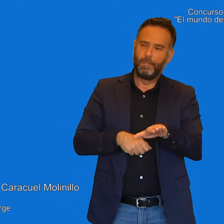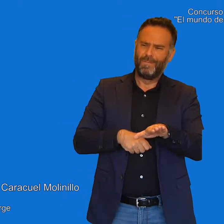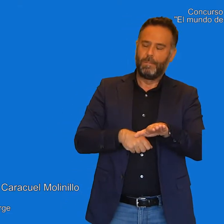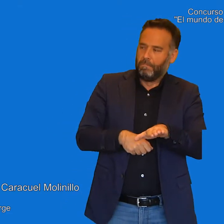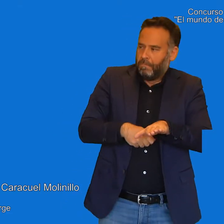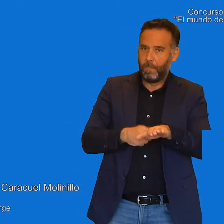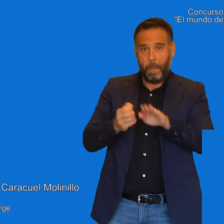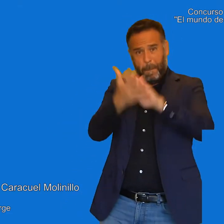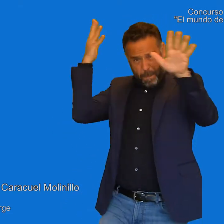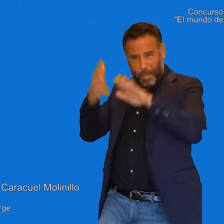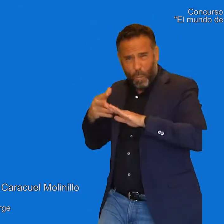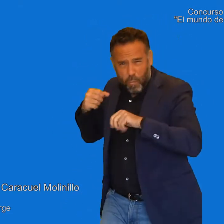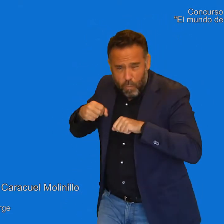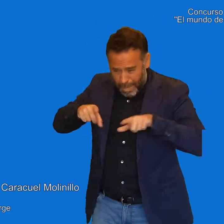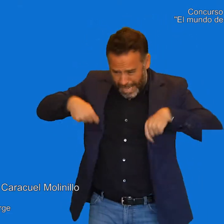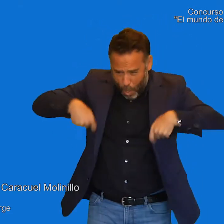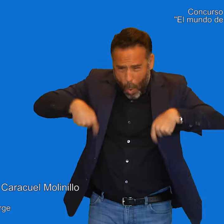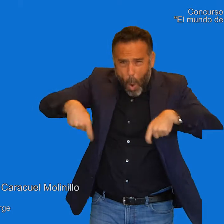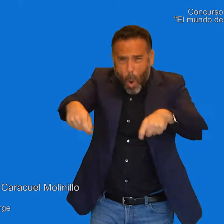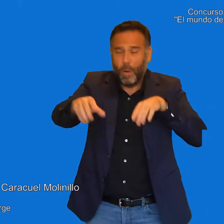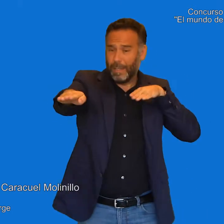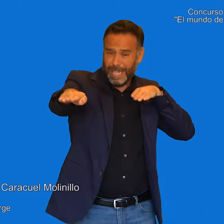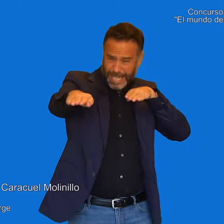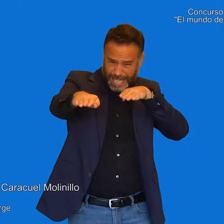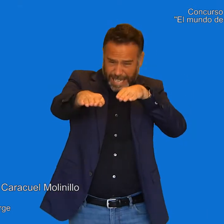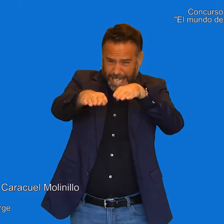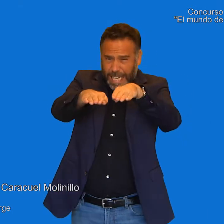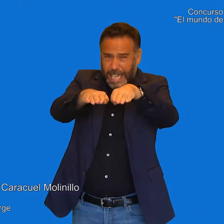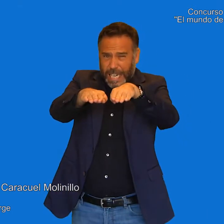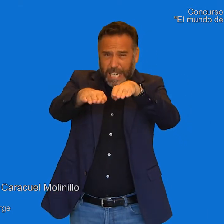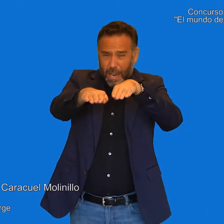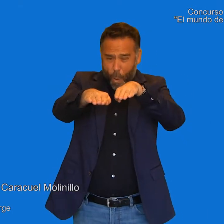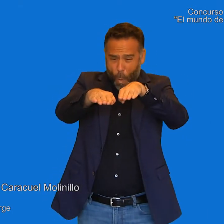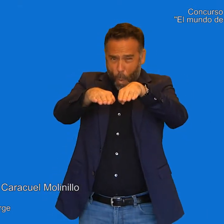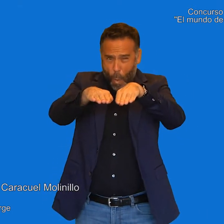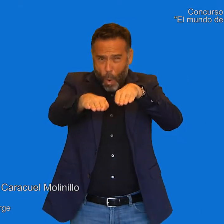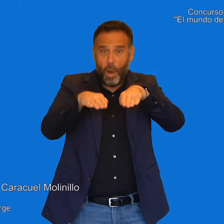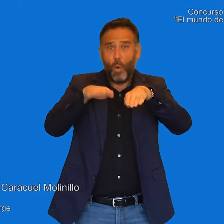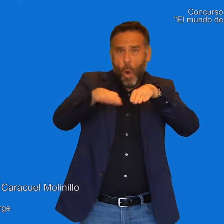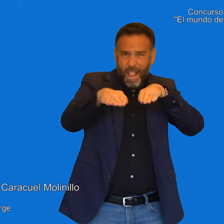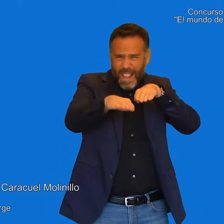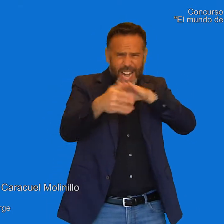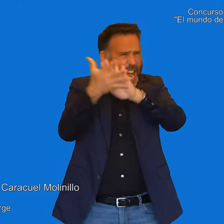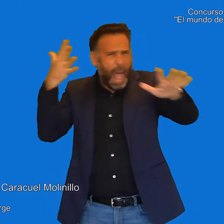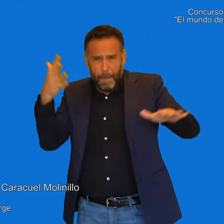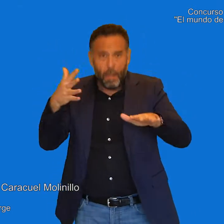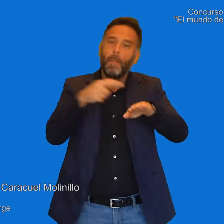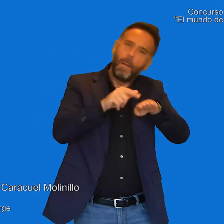salió tan rápido que ya estaba pisándole los talones. La tortuga con ruedas corría lo más rápido que podía,